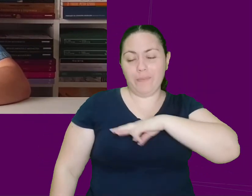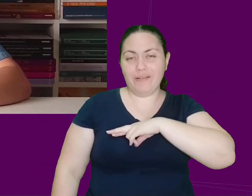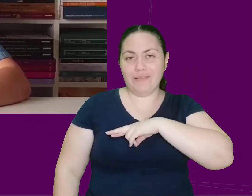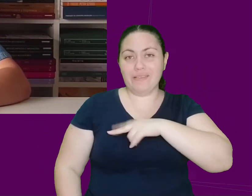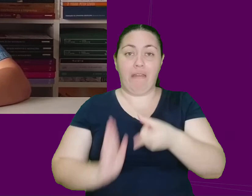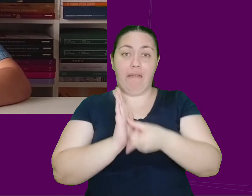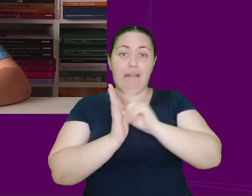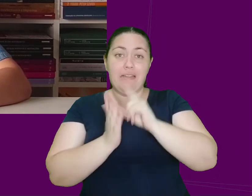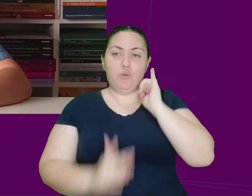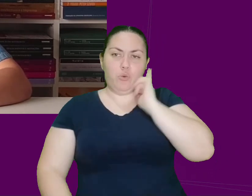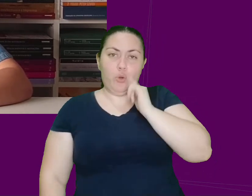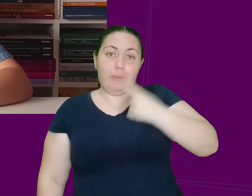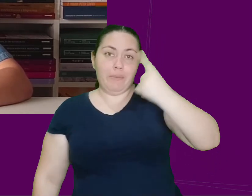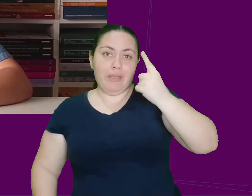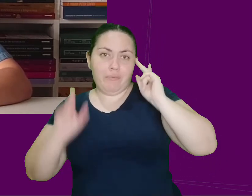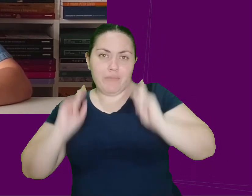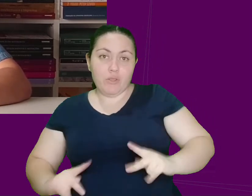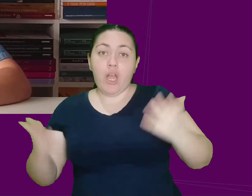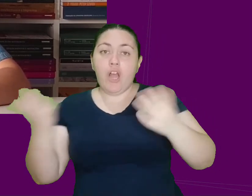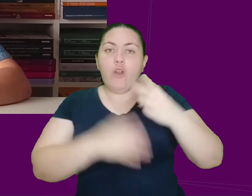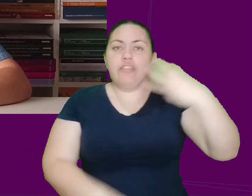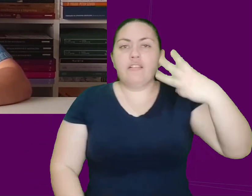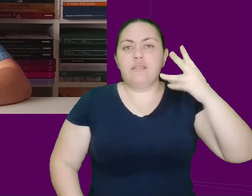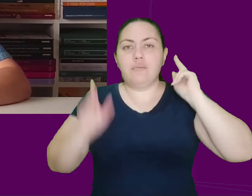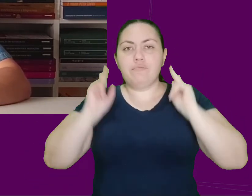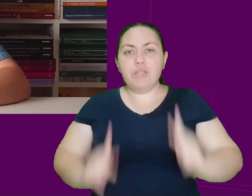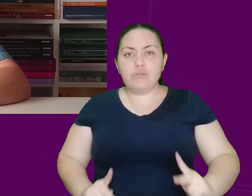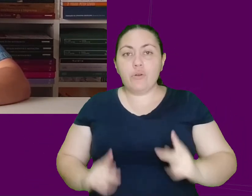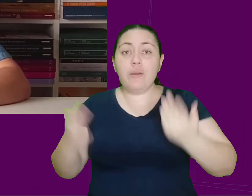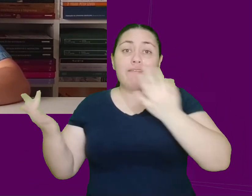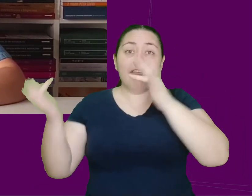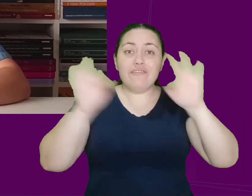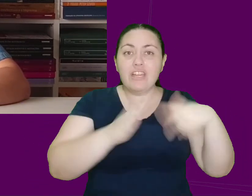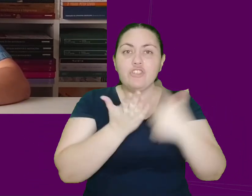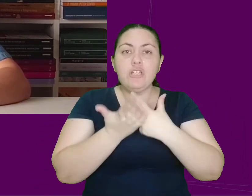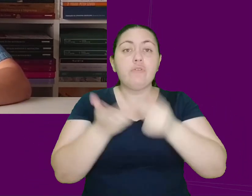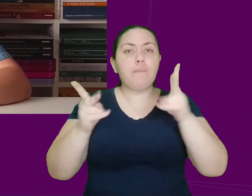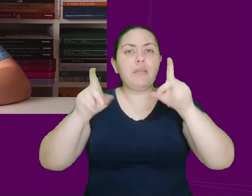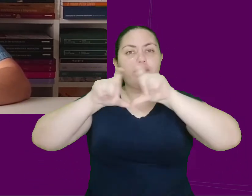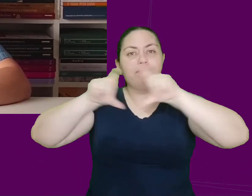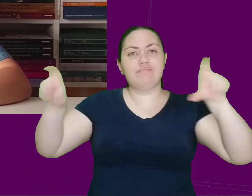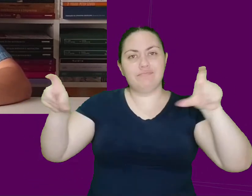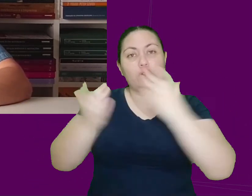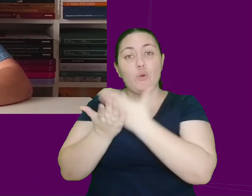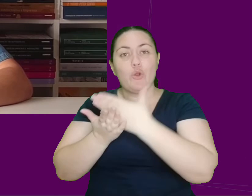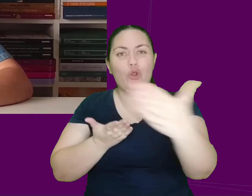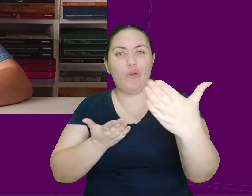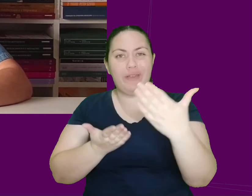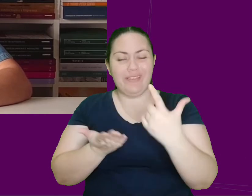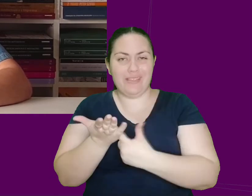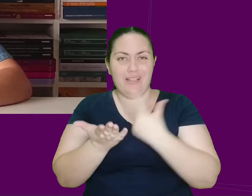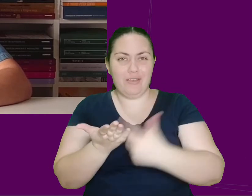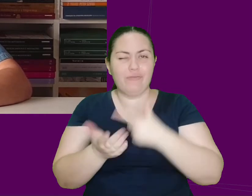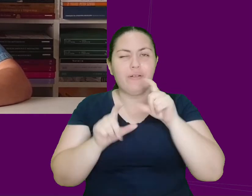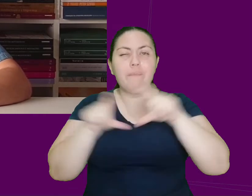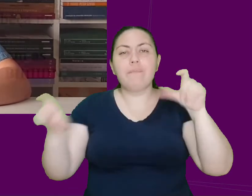terceira pessoa, fechando o livro com a mesma cena da abertura. Então, nas palavras do narrador...